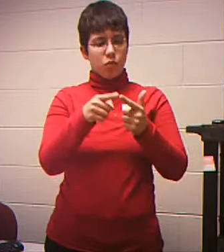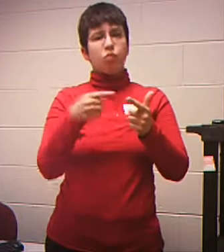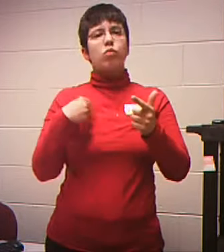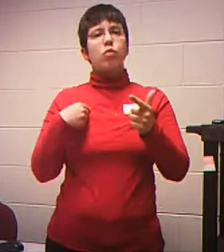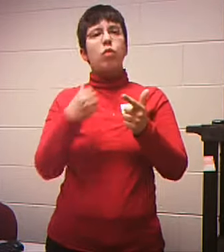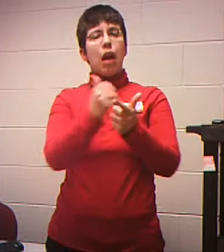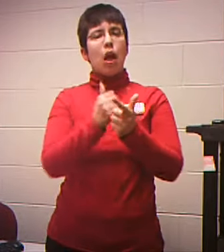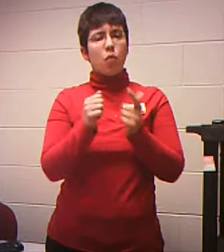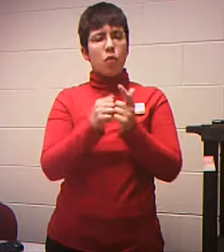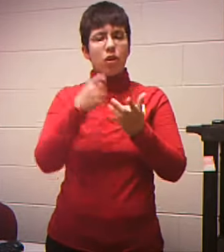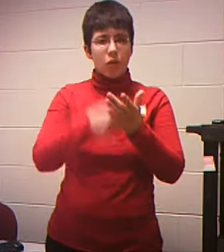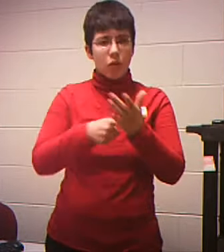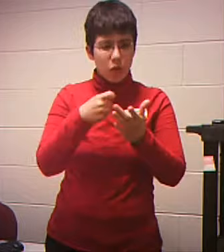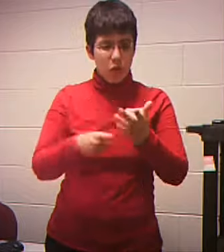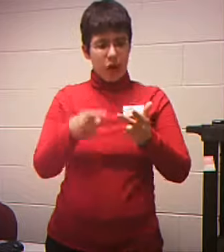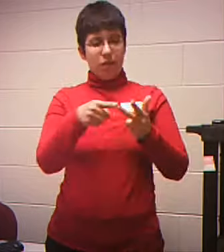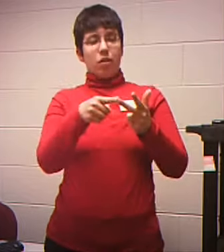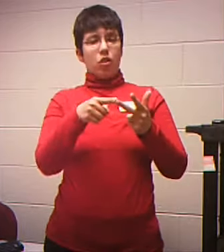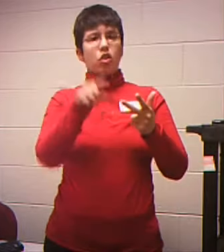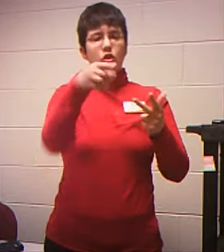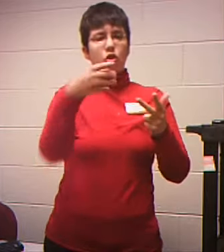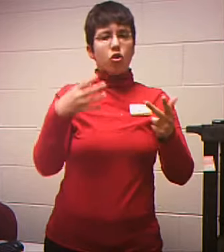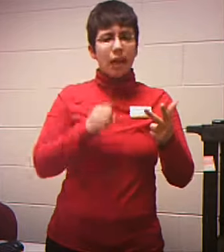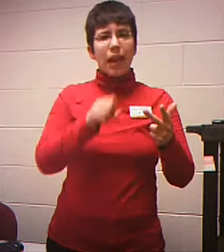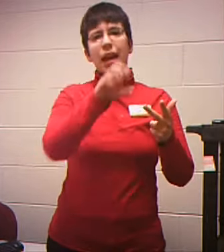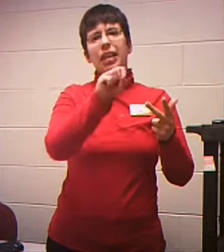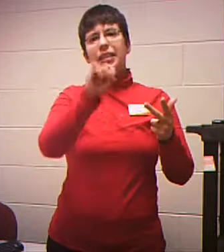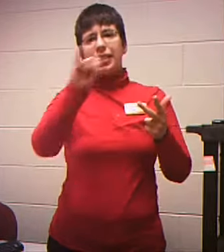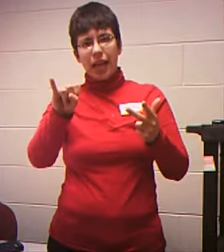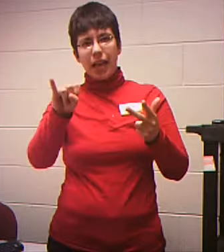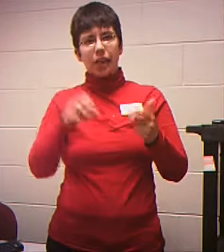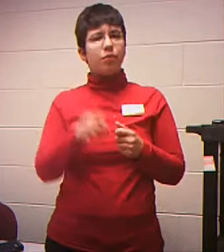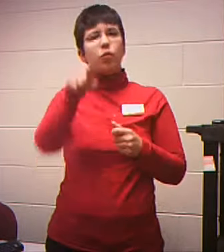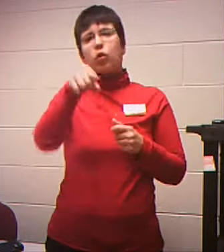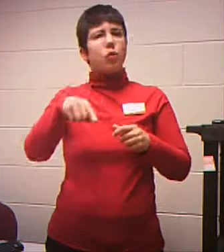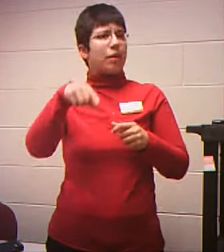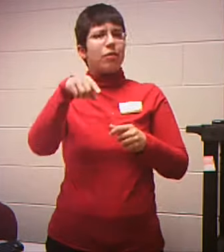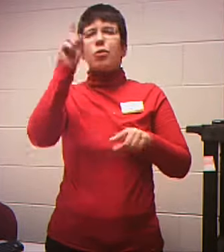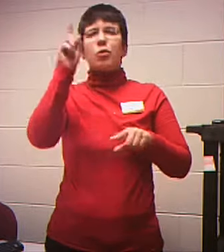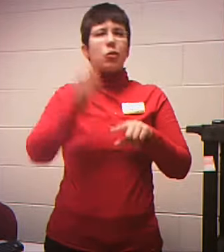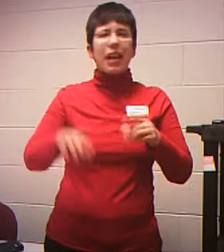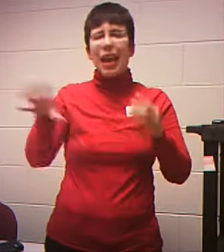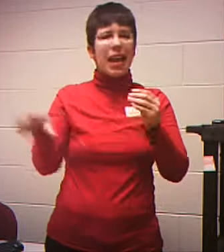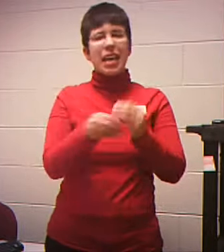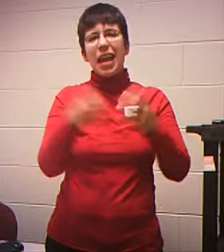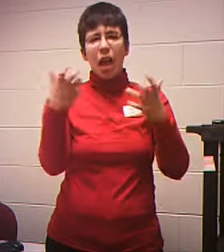Whatever You can't count Roommate income So if you have A roommate Or whatever Unless you Count it on your Tax returns